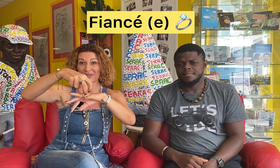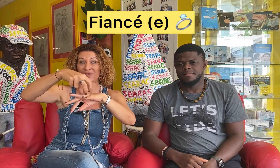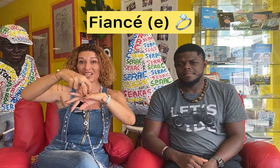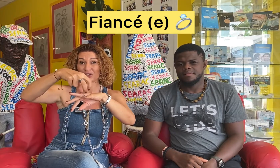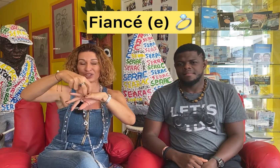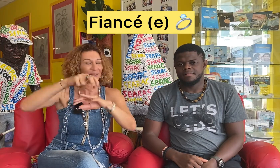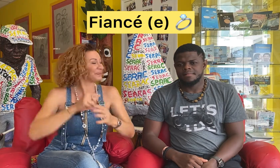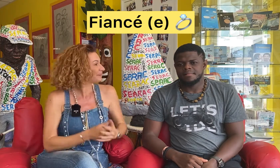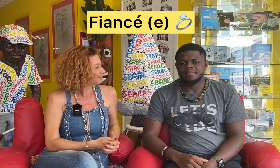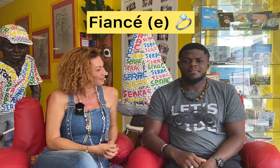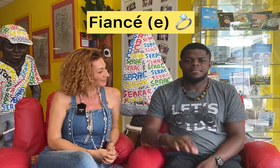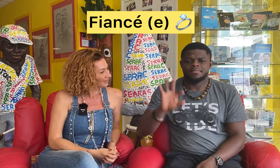Fiancée.